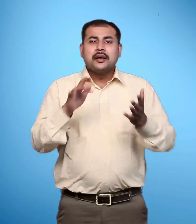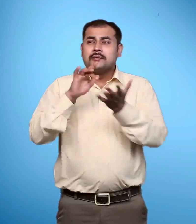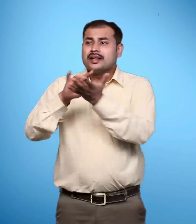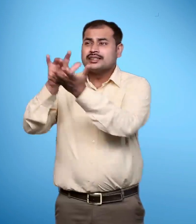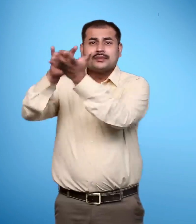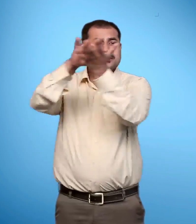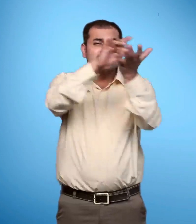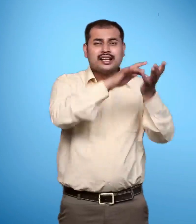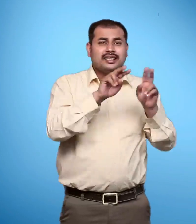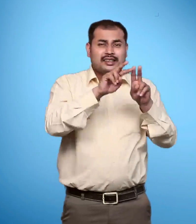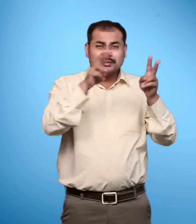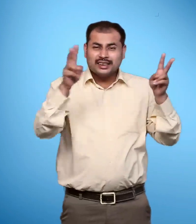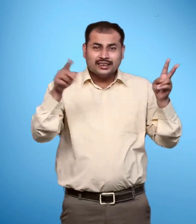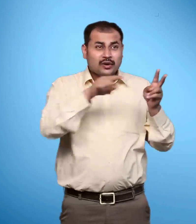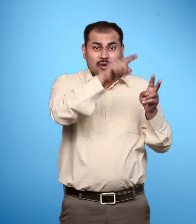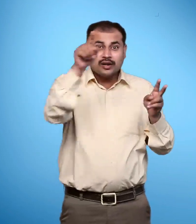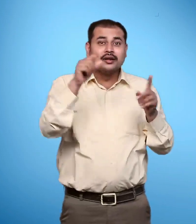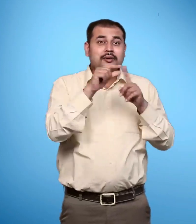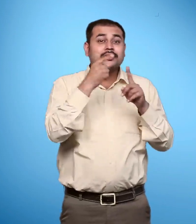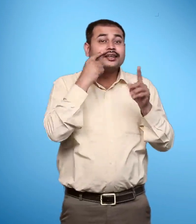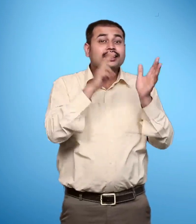हर जगह को एक पिन कोड दिया गया है